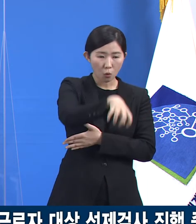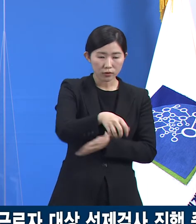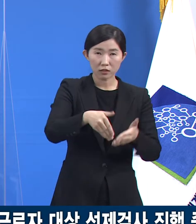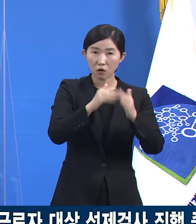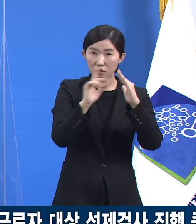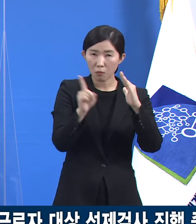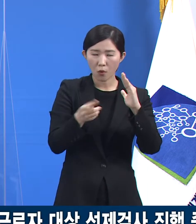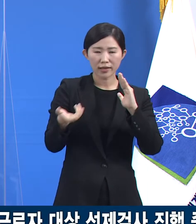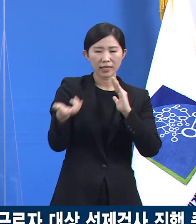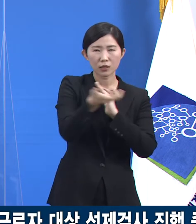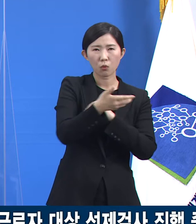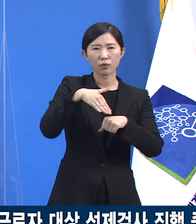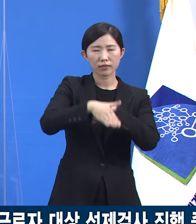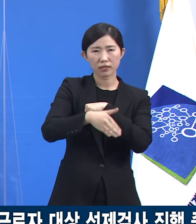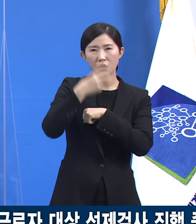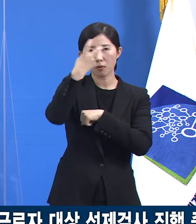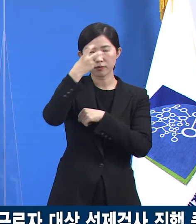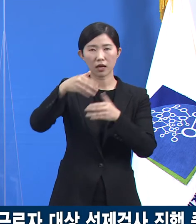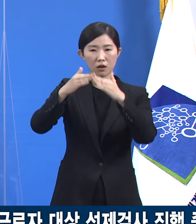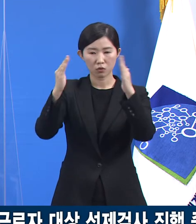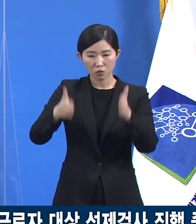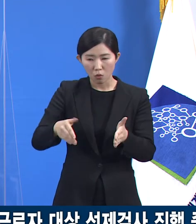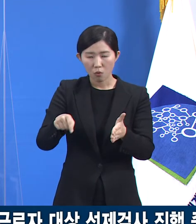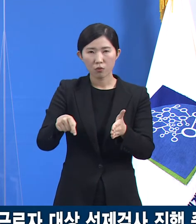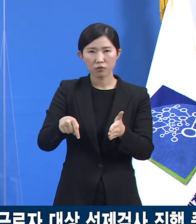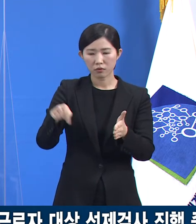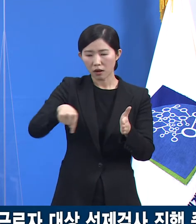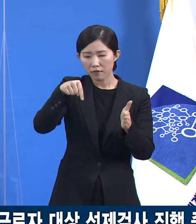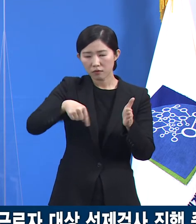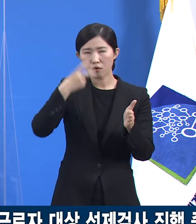선별검사소 등을 통하여 진행되고 있습니다.